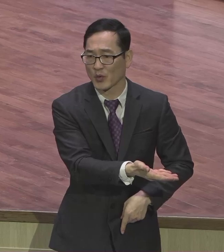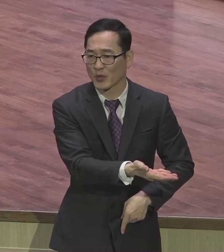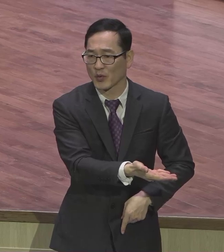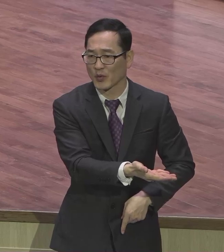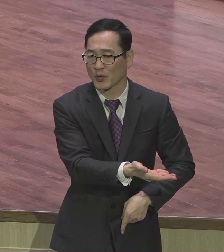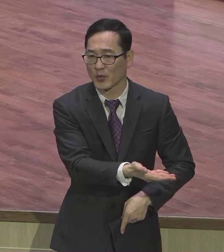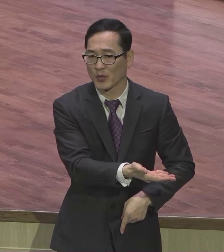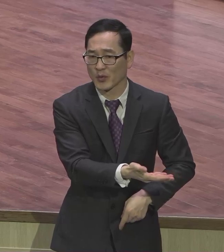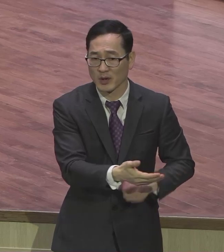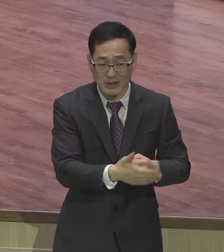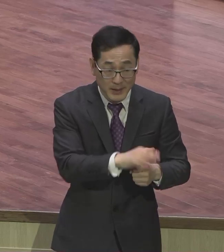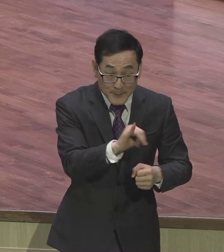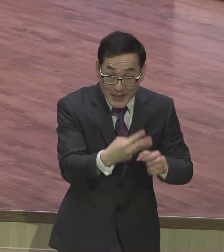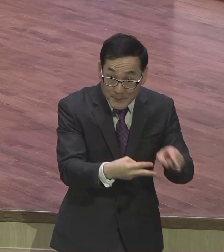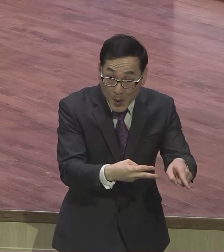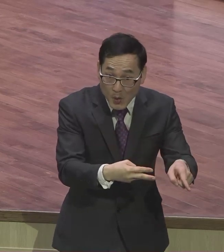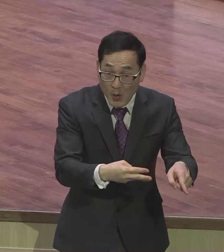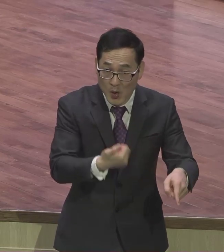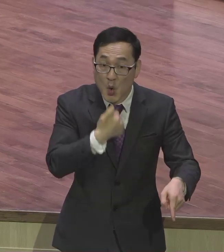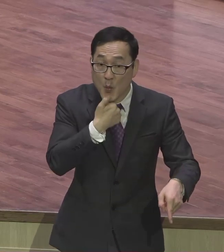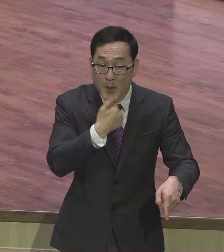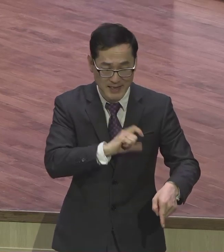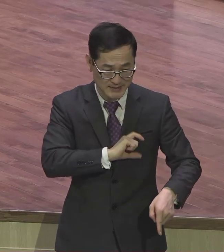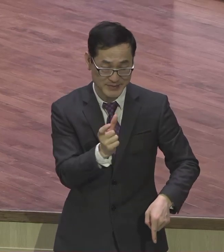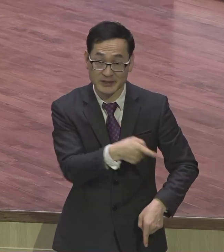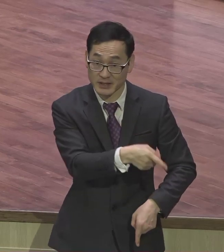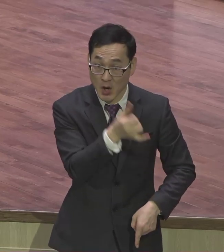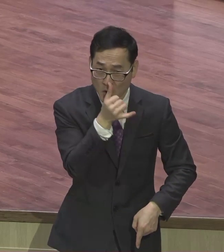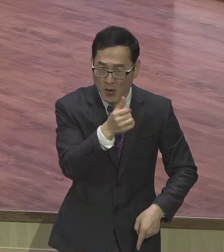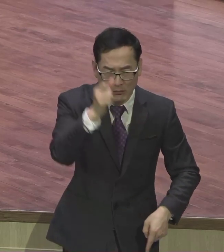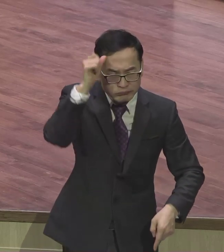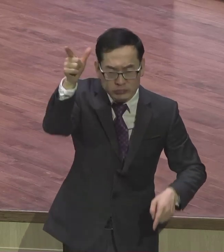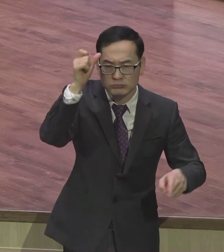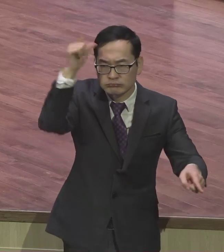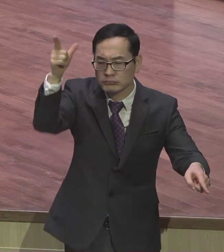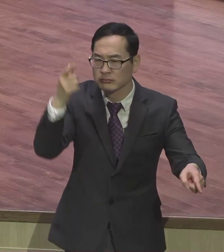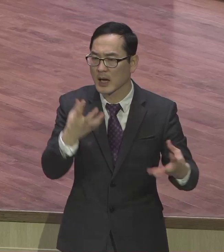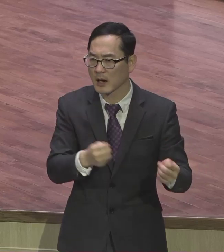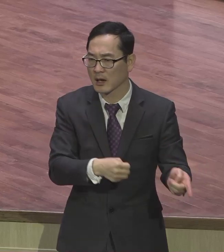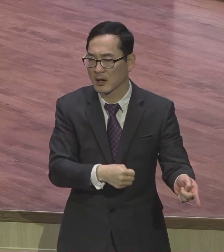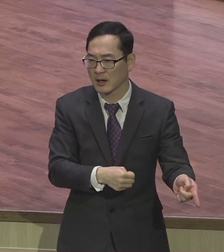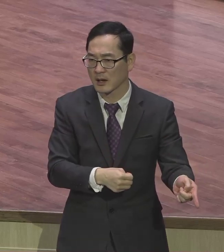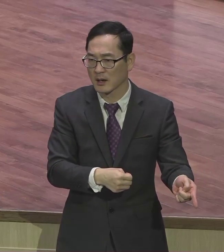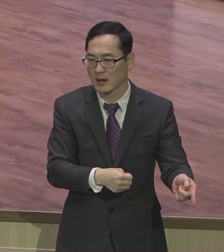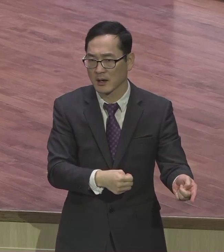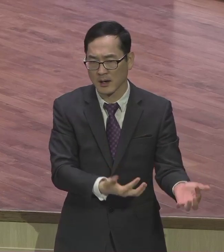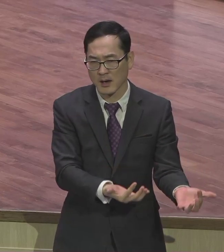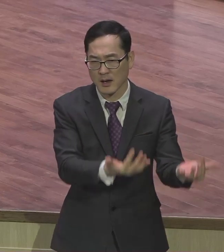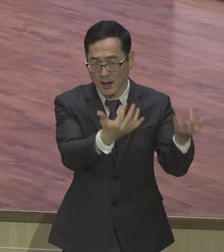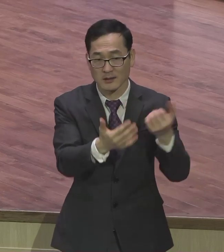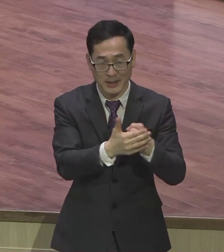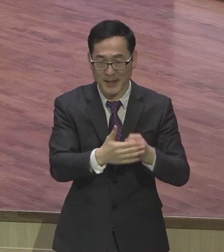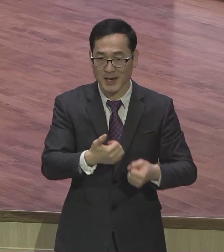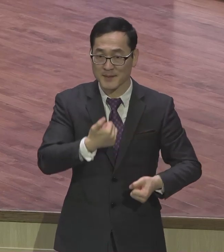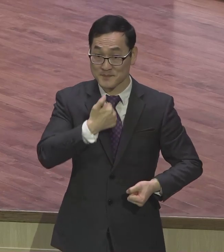엘리트들이 굉장히 로마 시민권자들이 모여요 그런 아주 자부심이 대단한 그런